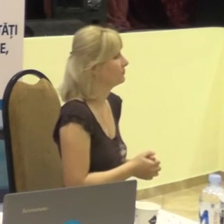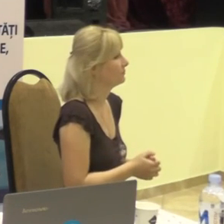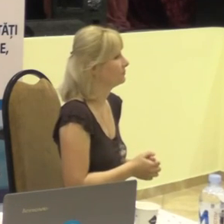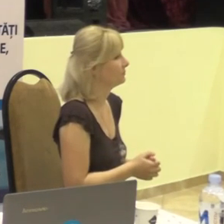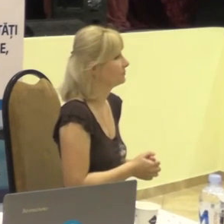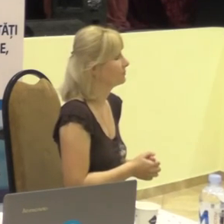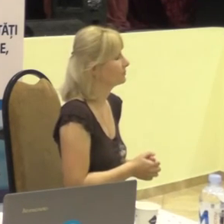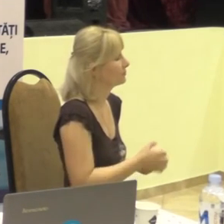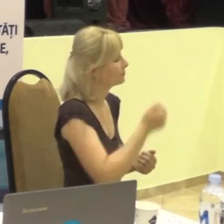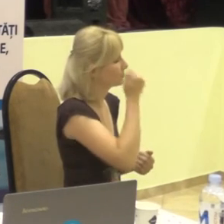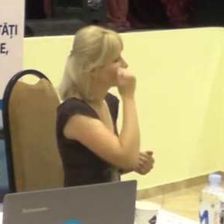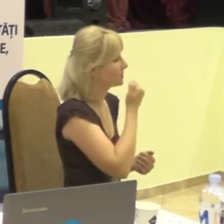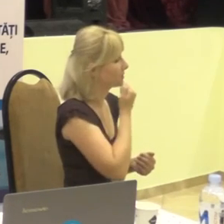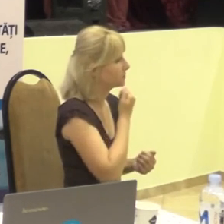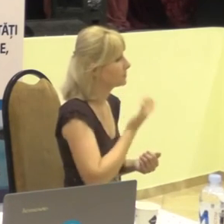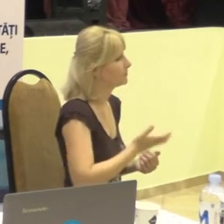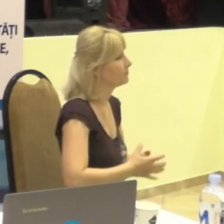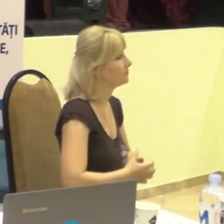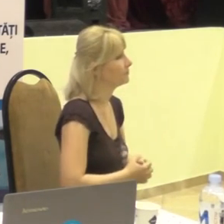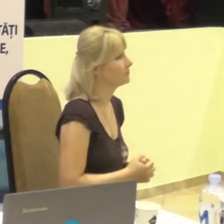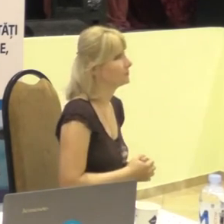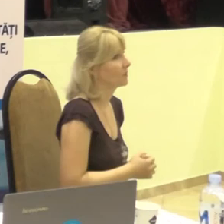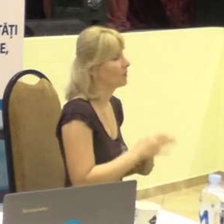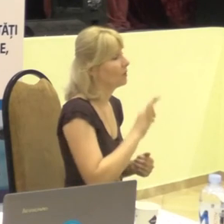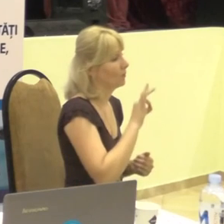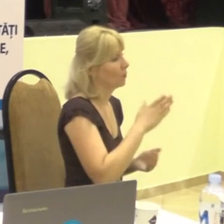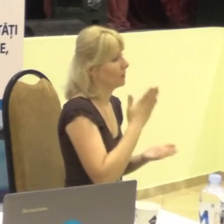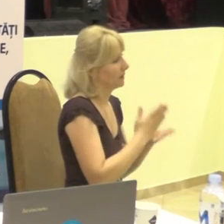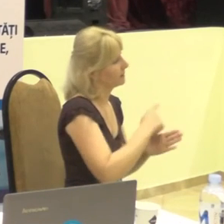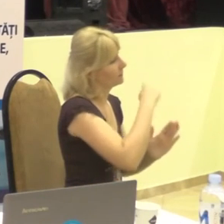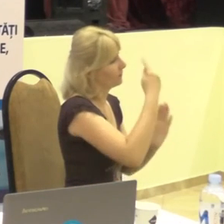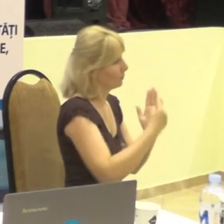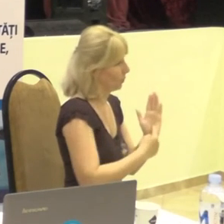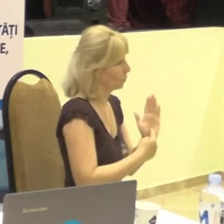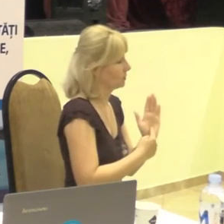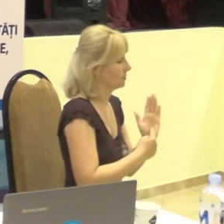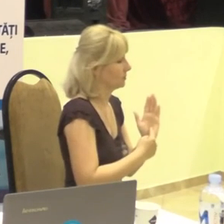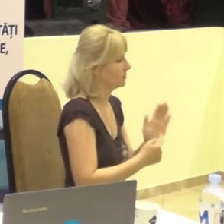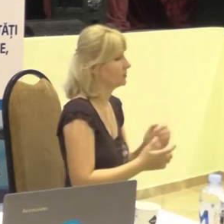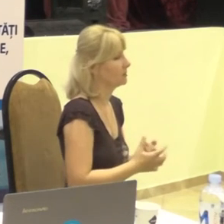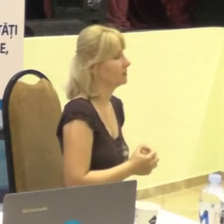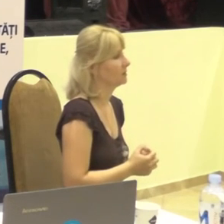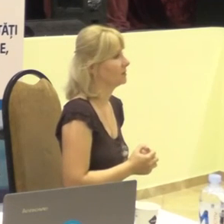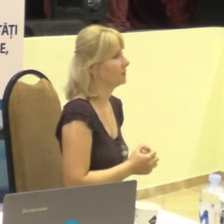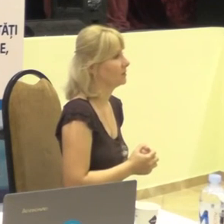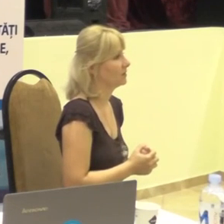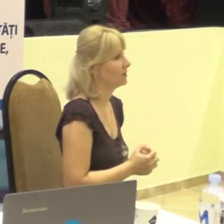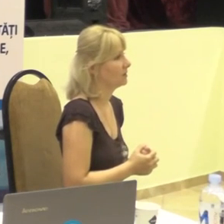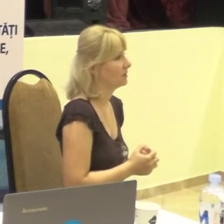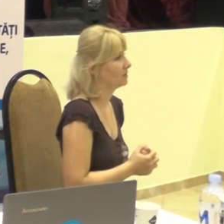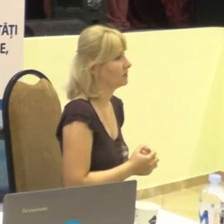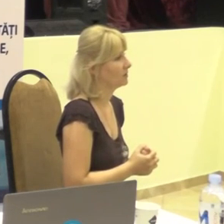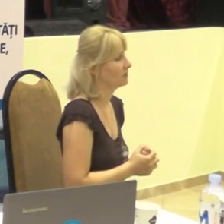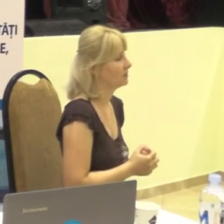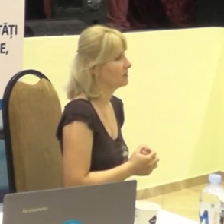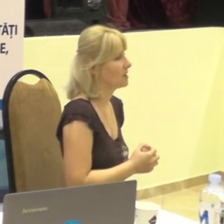Mulțumim. Iată, avem o întrebare care a parvenit la postul de